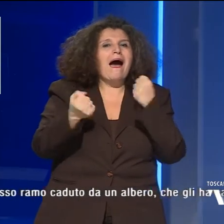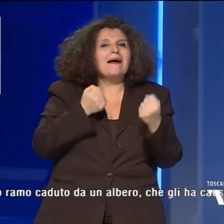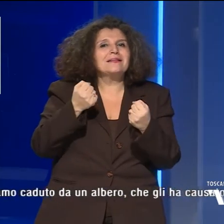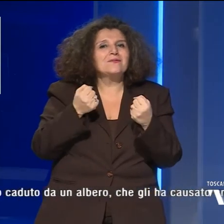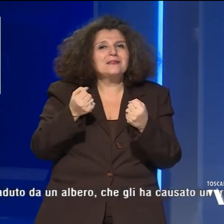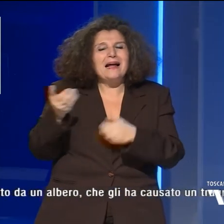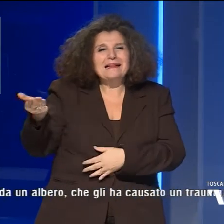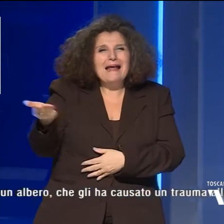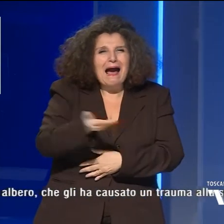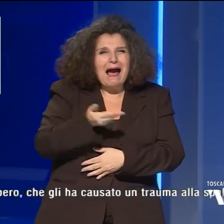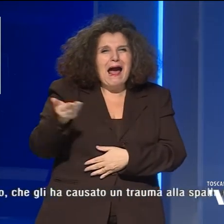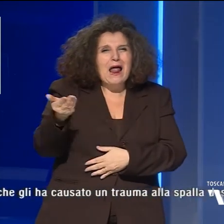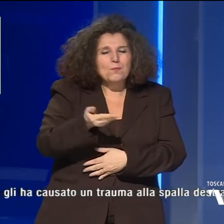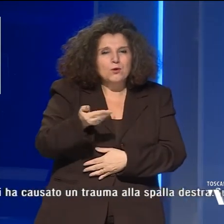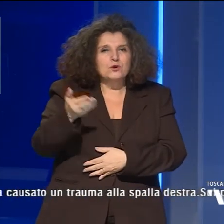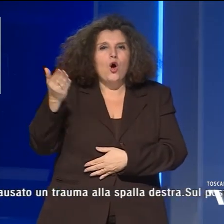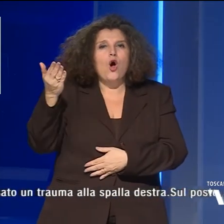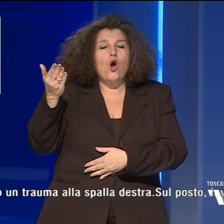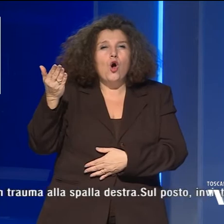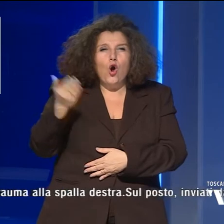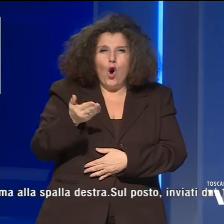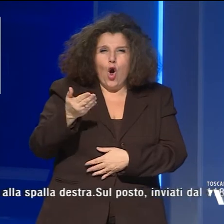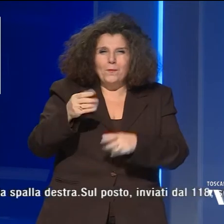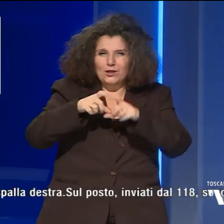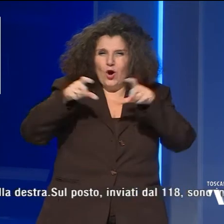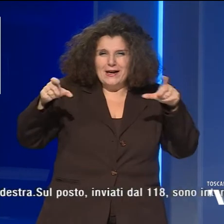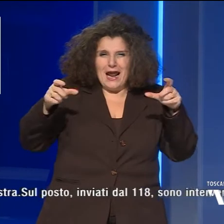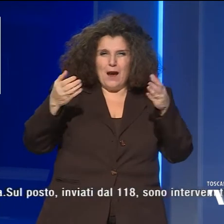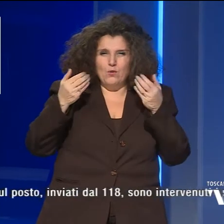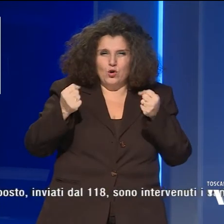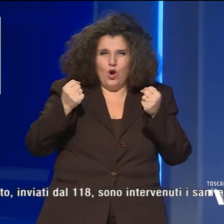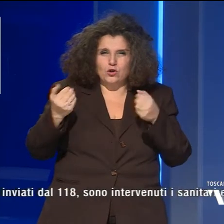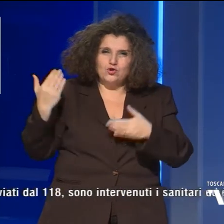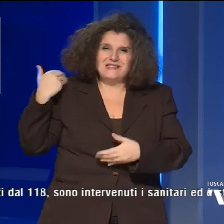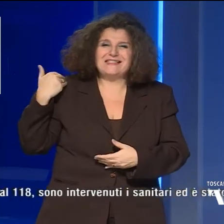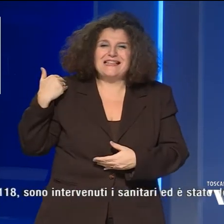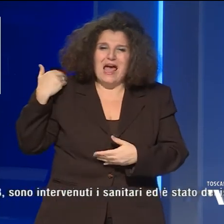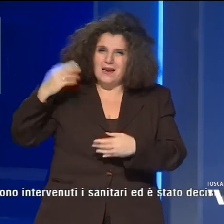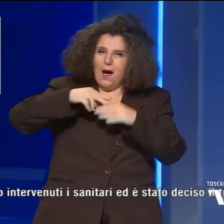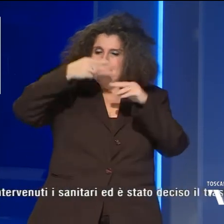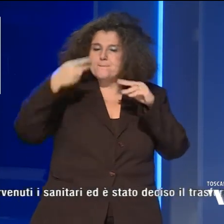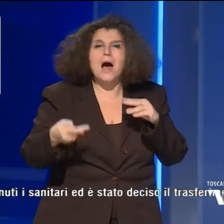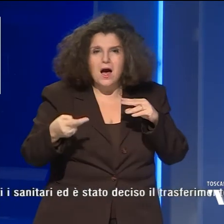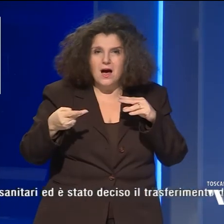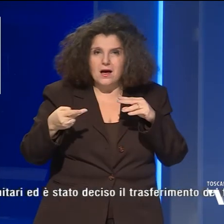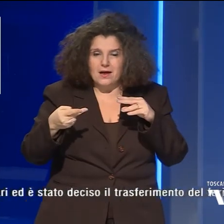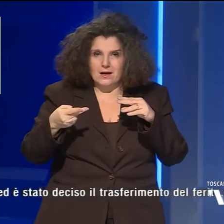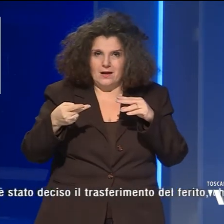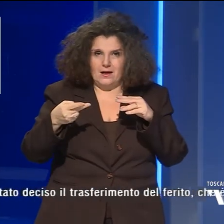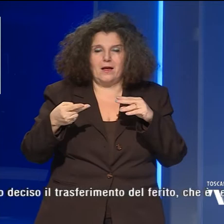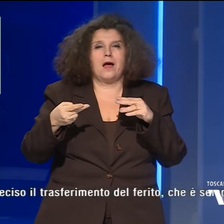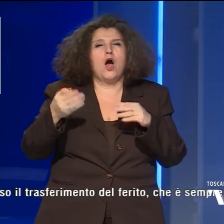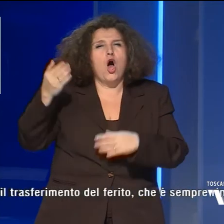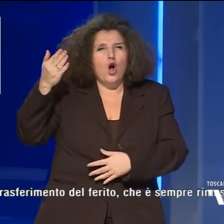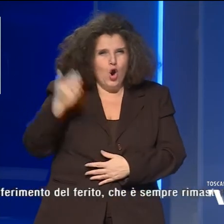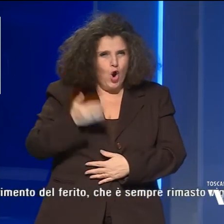taglio del bosco è stato colpito alla schiena da un grosso ramo, caduto da un albero. Il